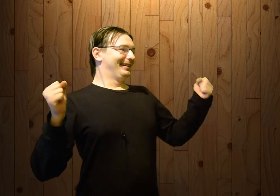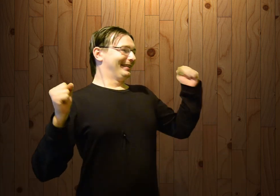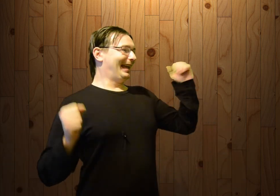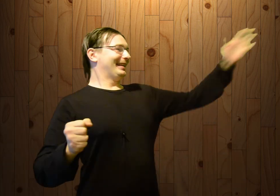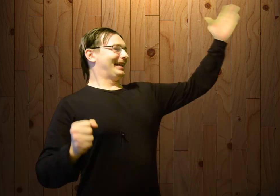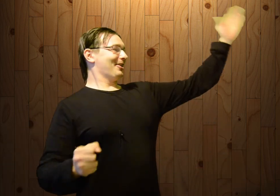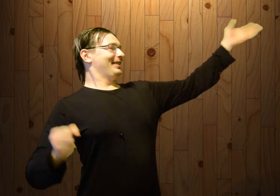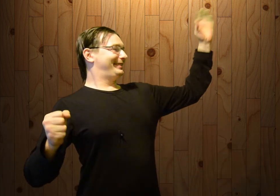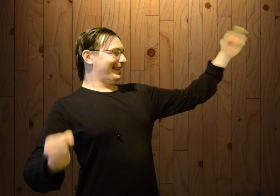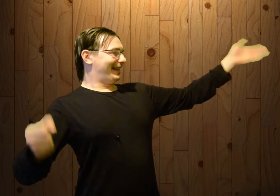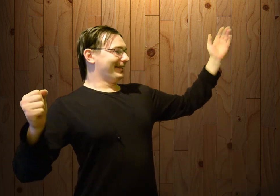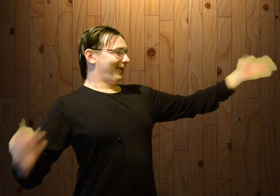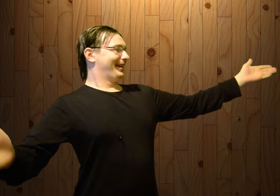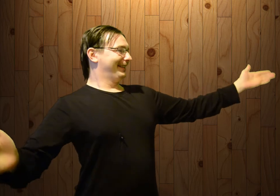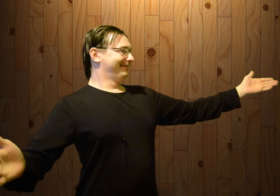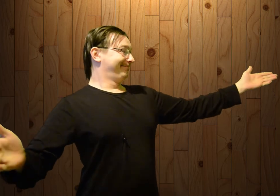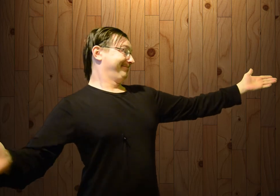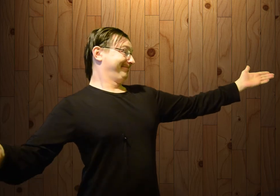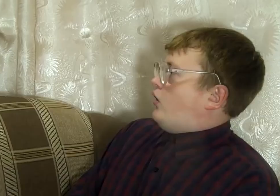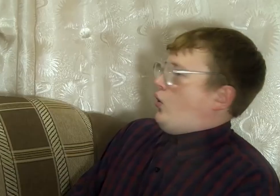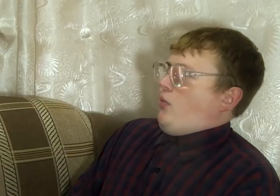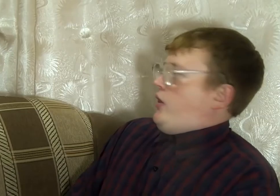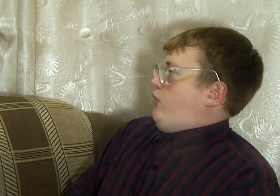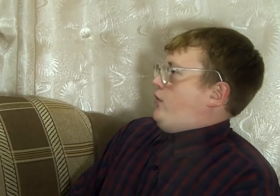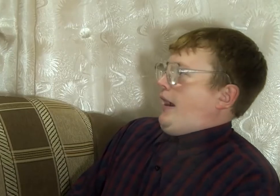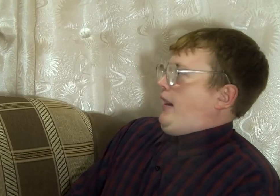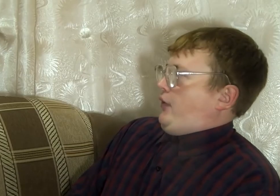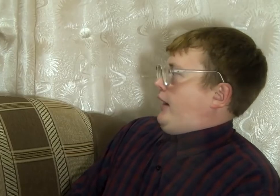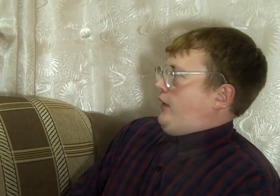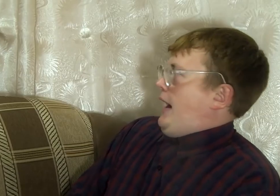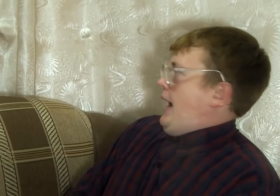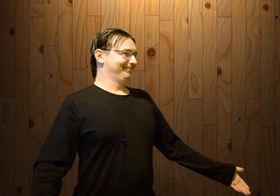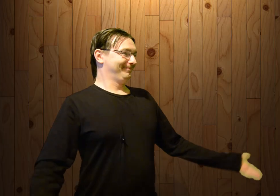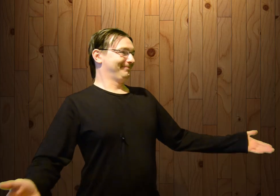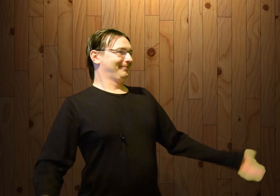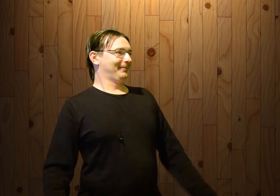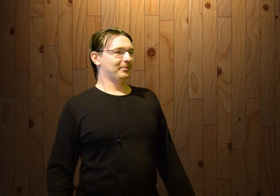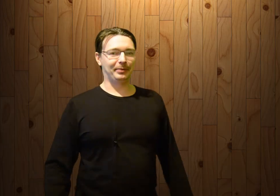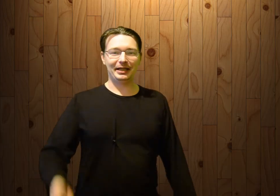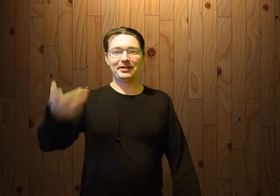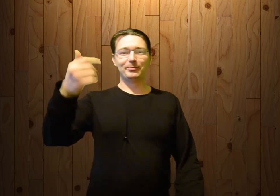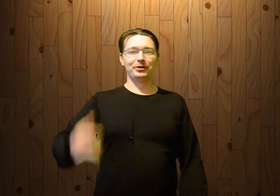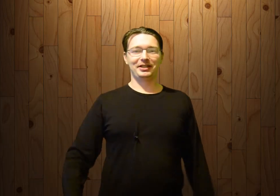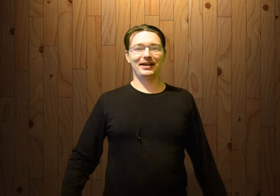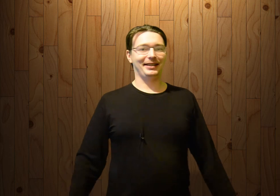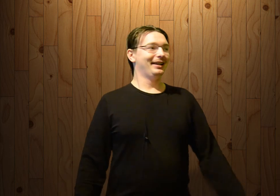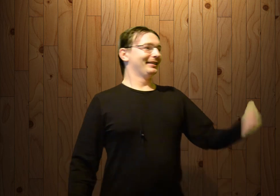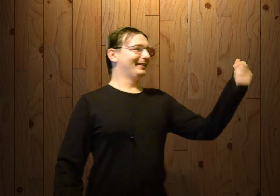На, на второго День Оленевода. Ебаный в рот, да как так-то, а? Прикиньте, будет называться на,